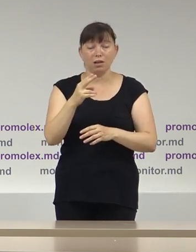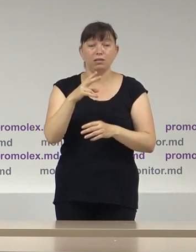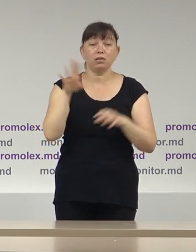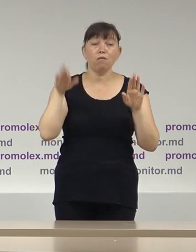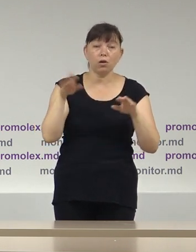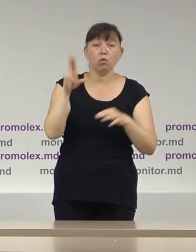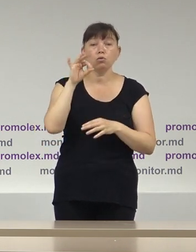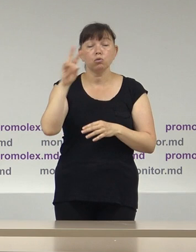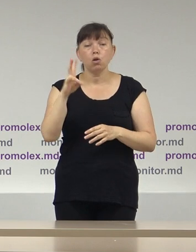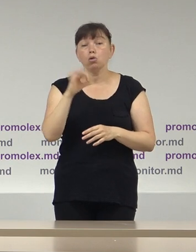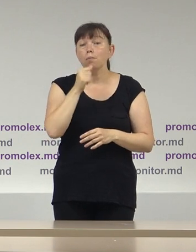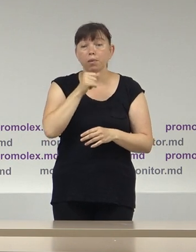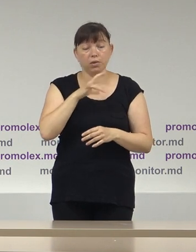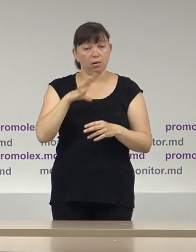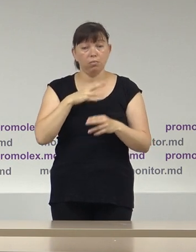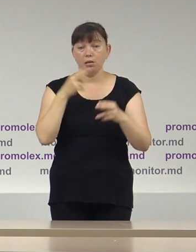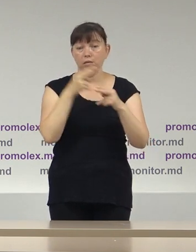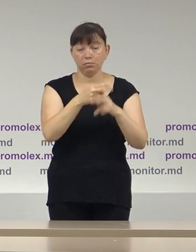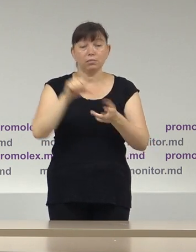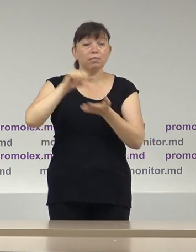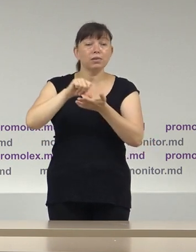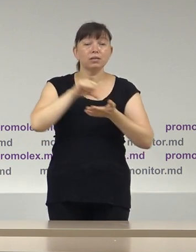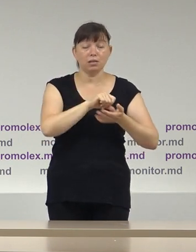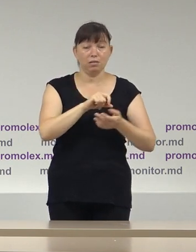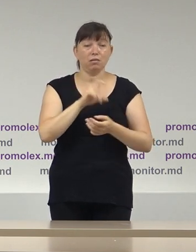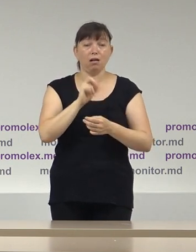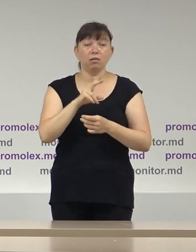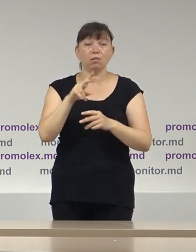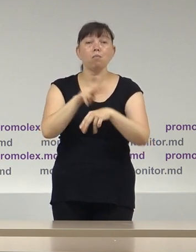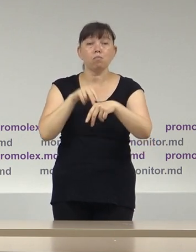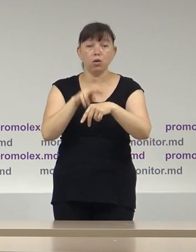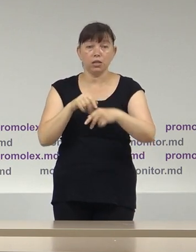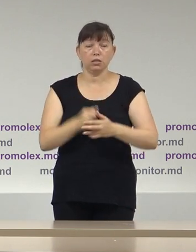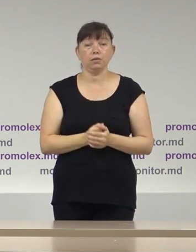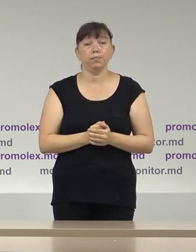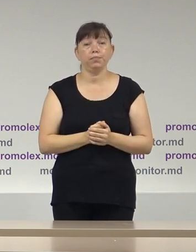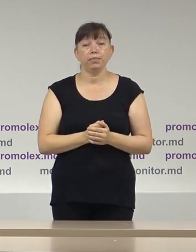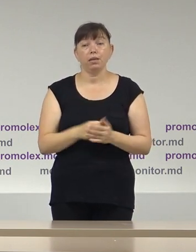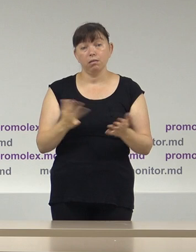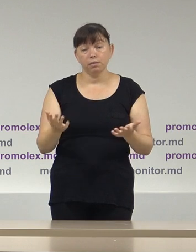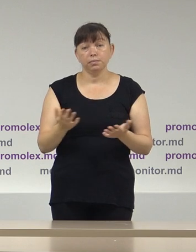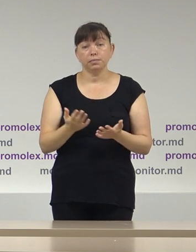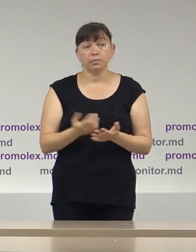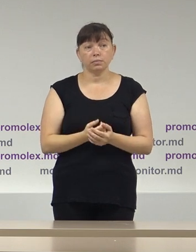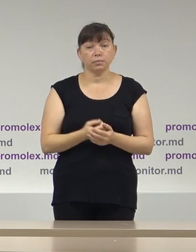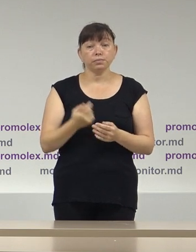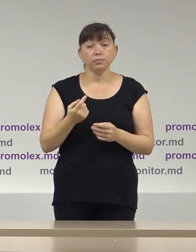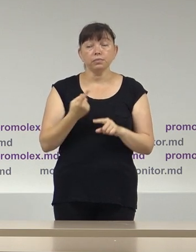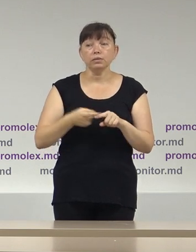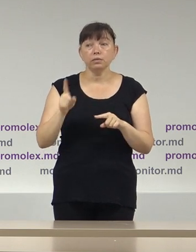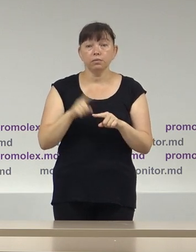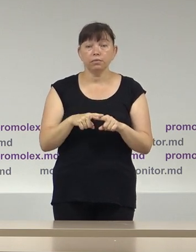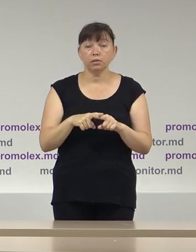însă tentativa acestui a fost zădărnicită de reprezentanții forților de ordine. Deci, în acea